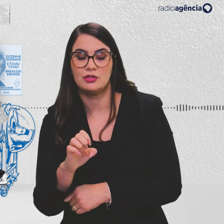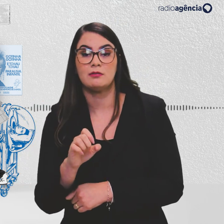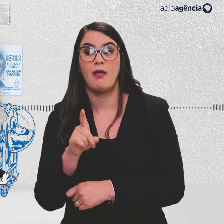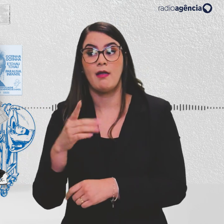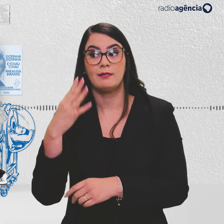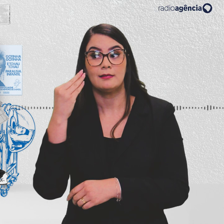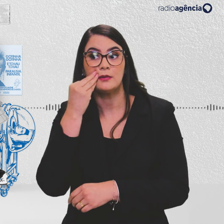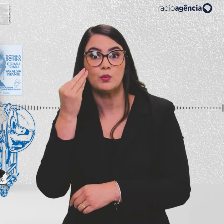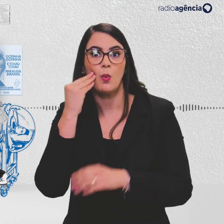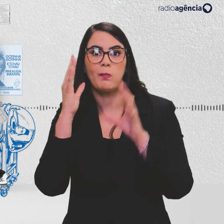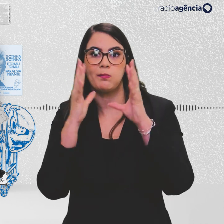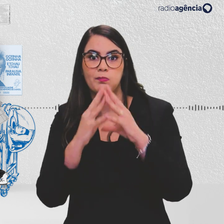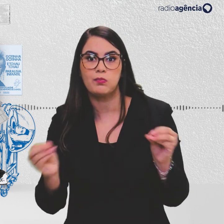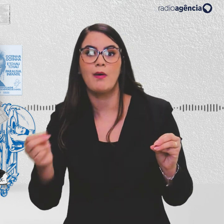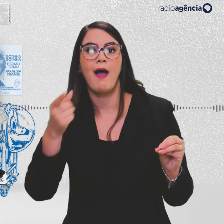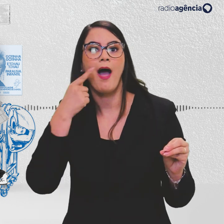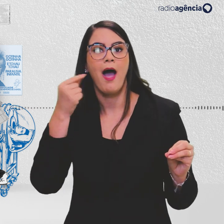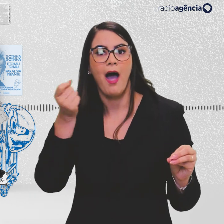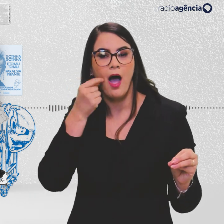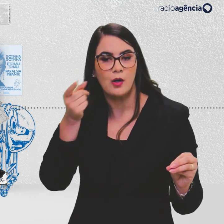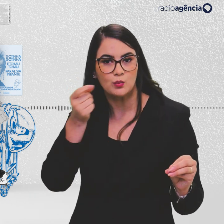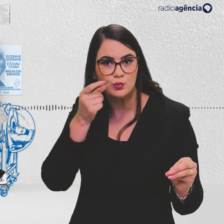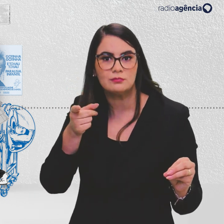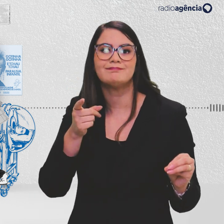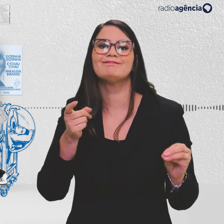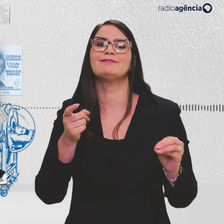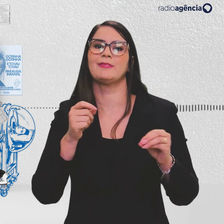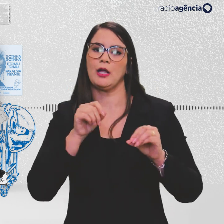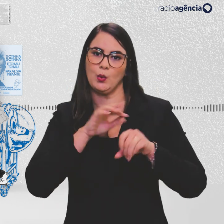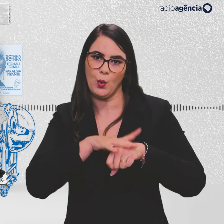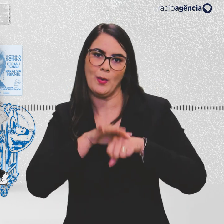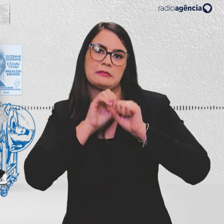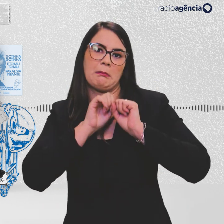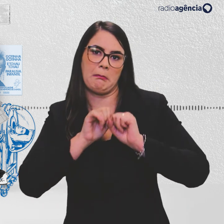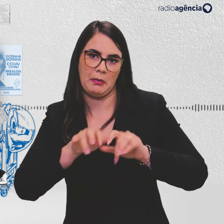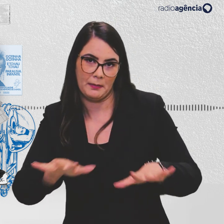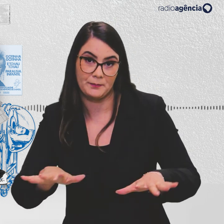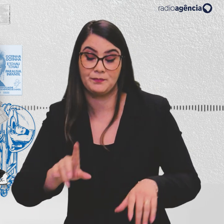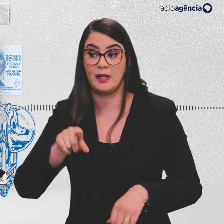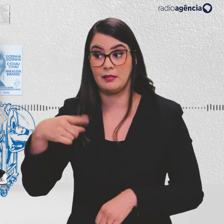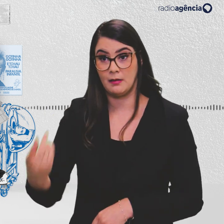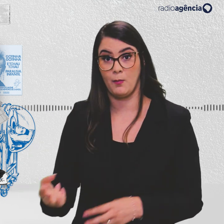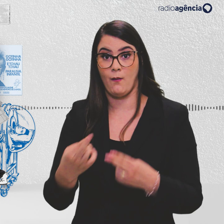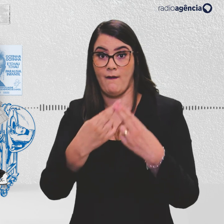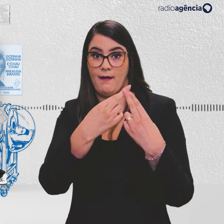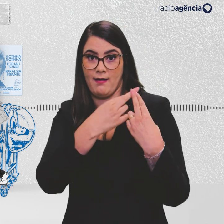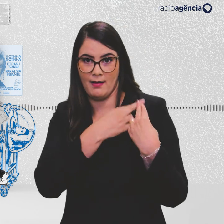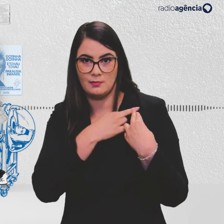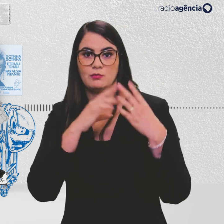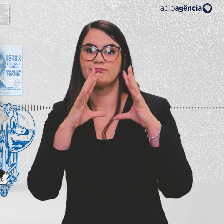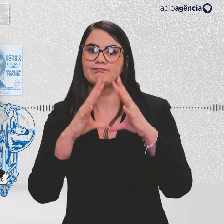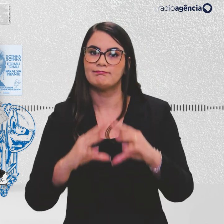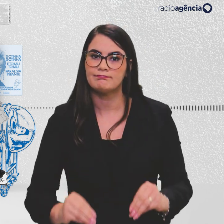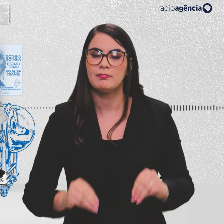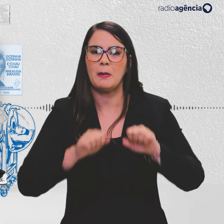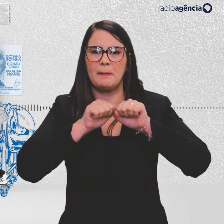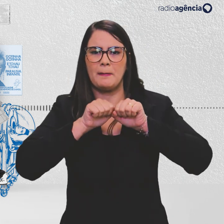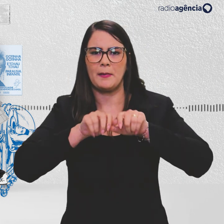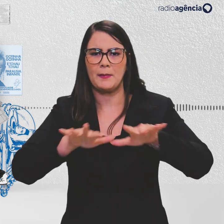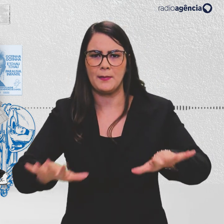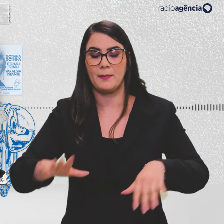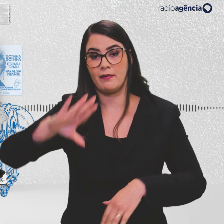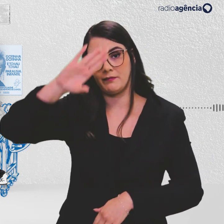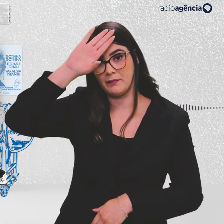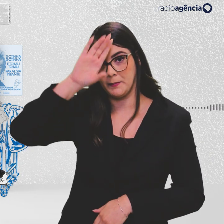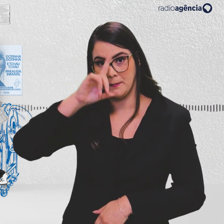de eliminação dos ratos, que transmitem a doença. Depois disso, ele foi responsável por debelar uma epidemia de febre